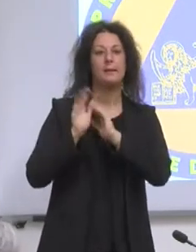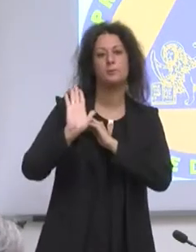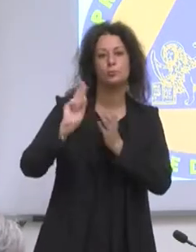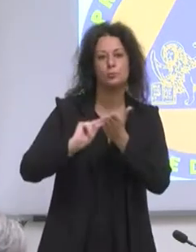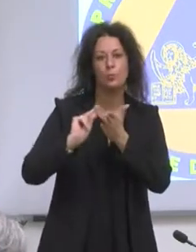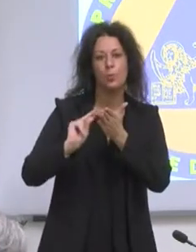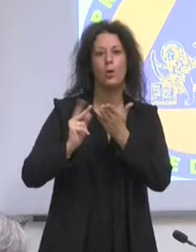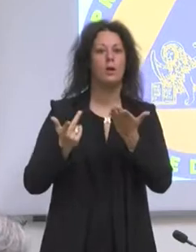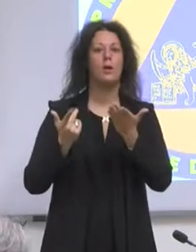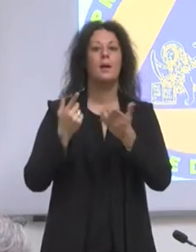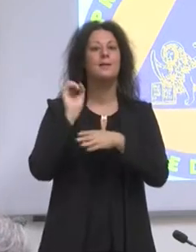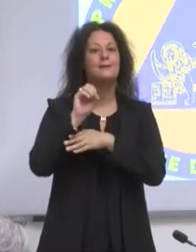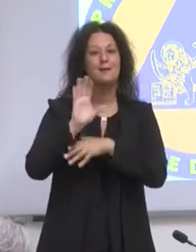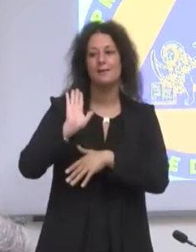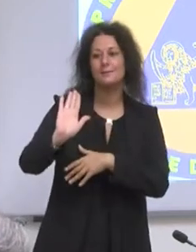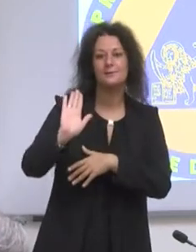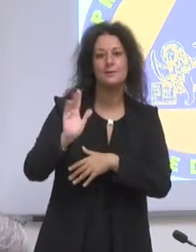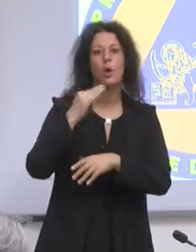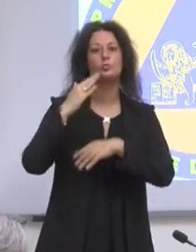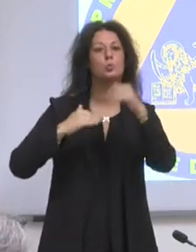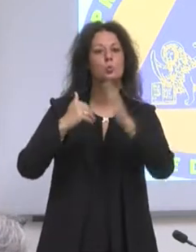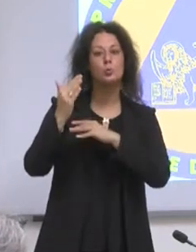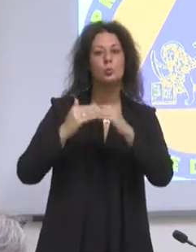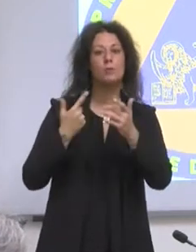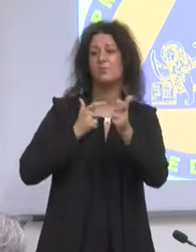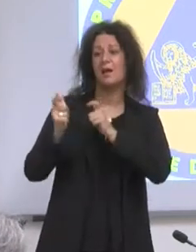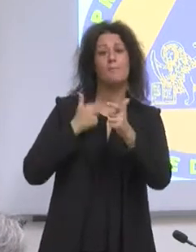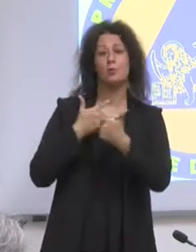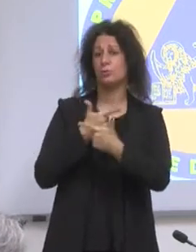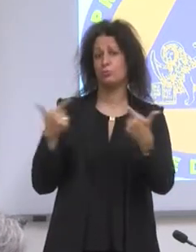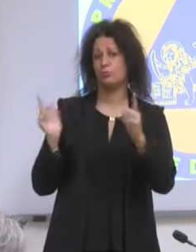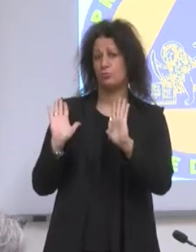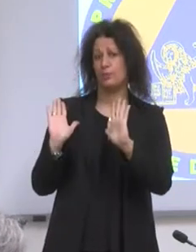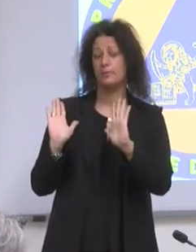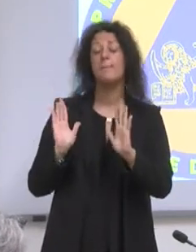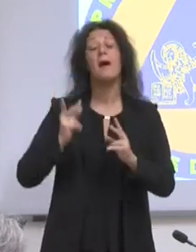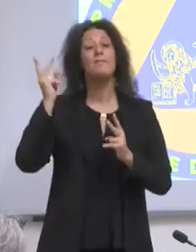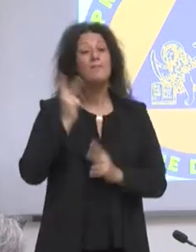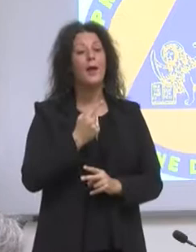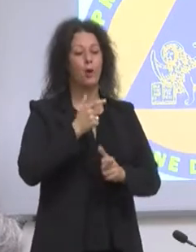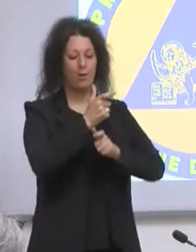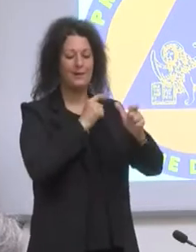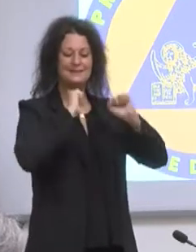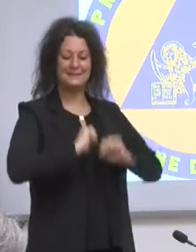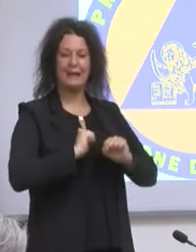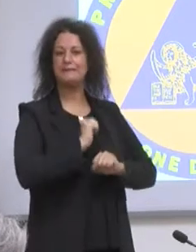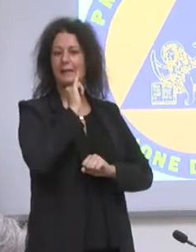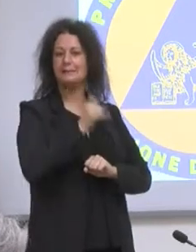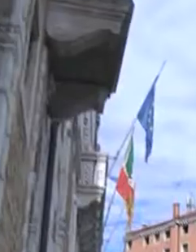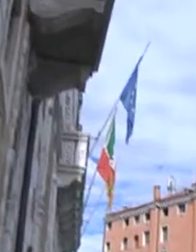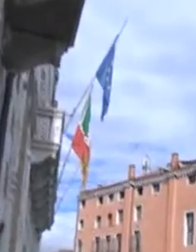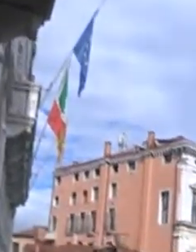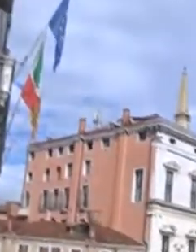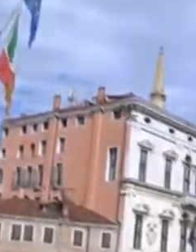'abbiamo, con tutto quello che era l'infrastruttura non ce l'abbiamo. Abbiamo però la sanità pubblica che ci permette di muoversi all'interno.